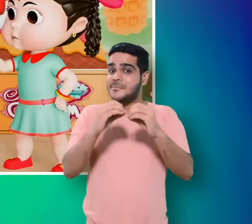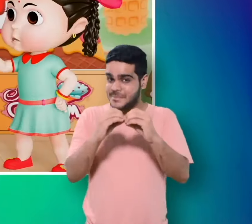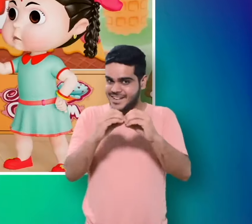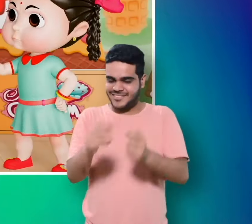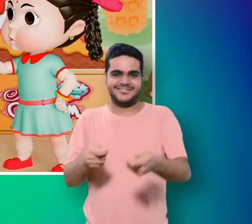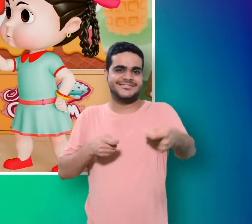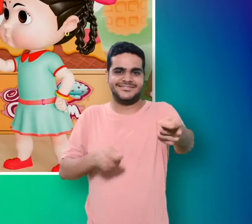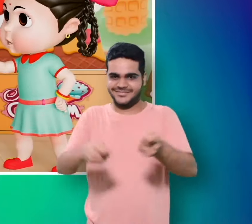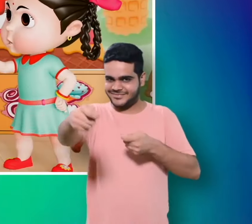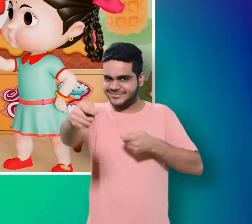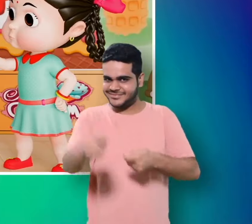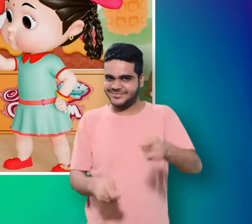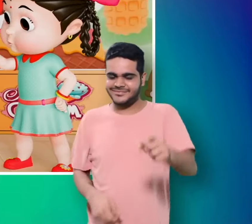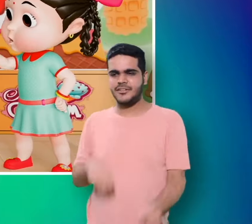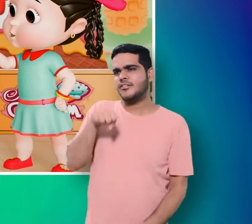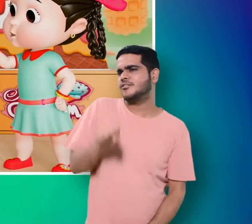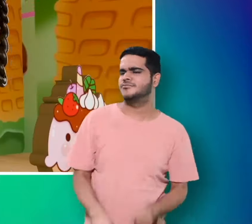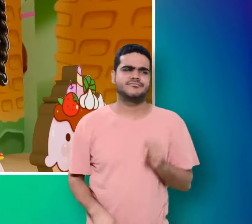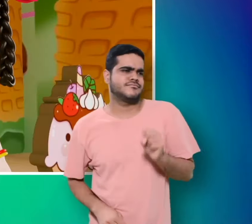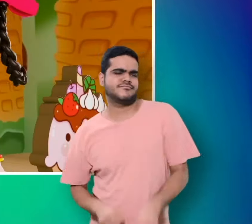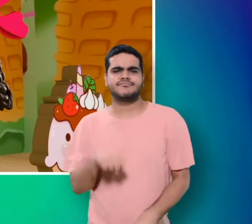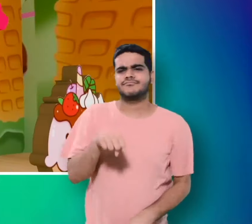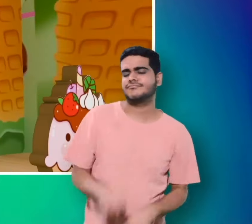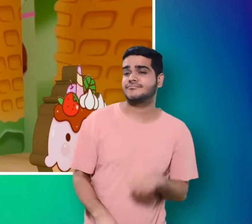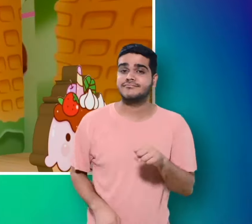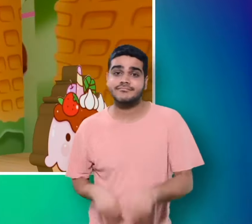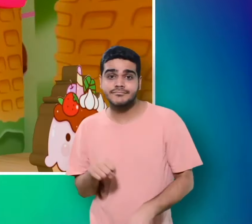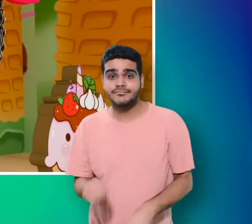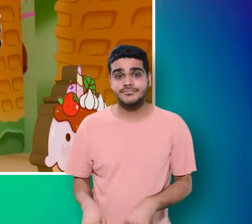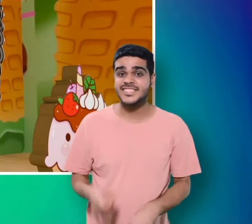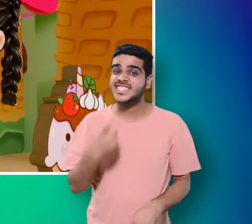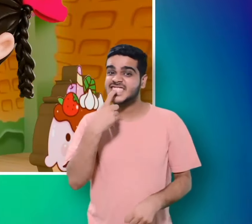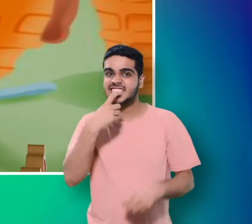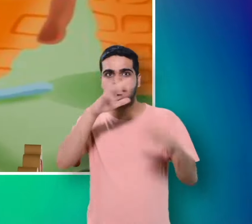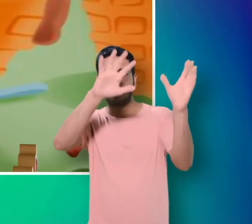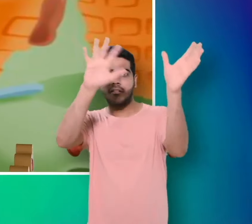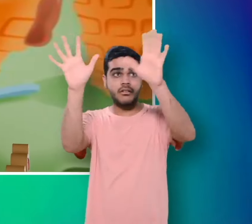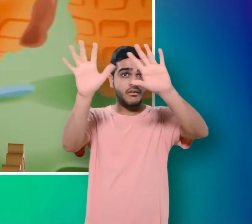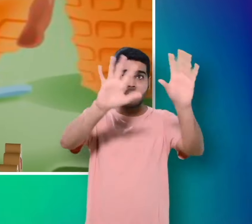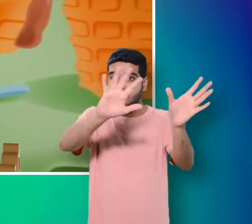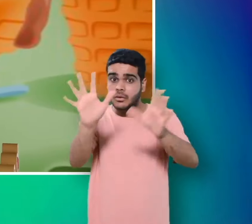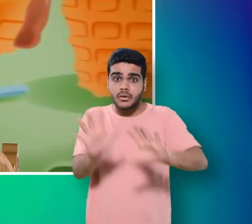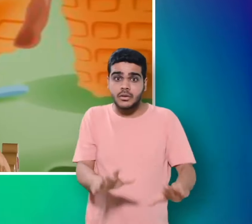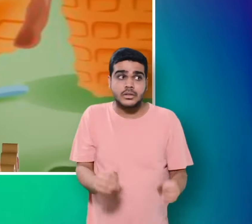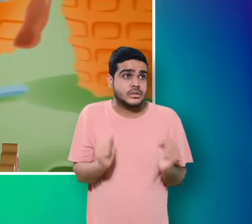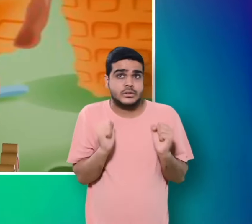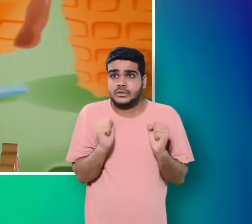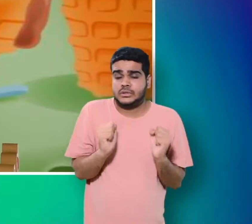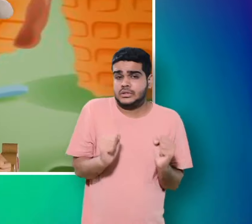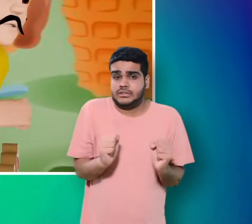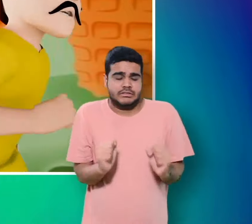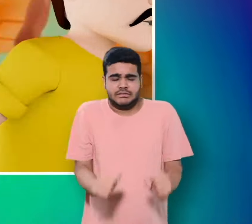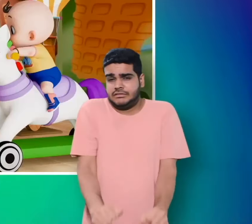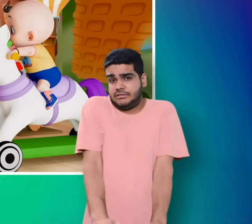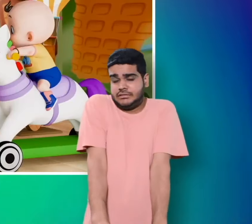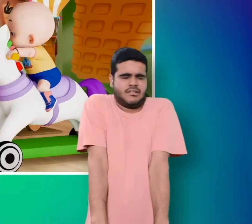घोड़ा थाग मंडी पहुचा सबसी मंडी सबसी मंडी बरफ बड़ी थी बरफ में लगर